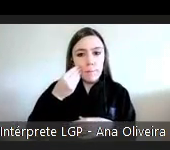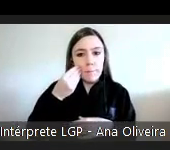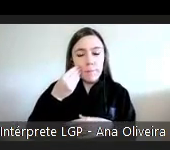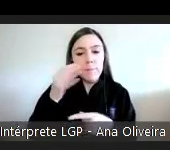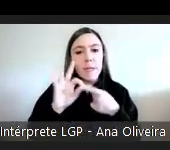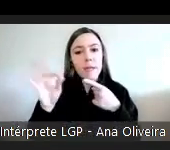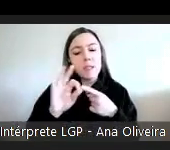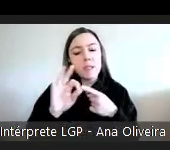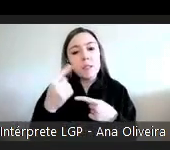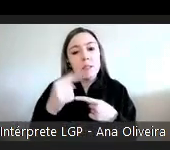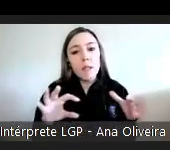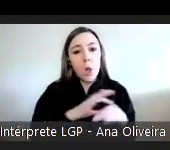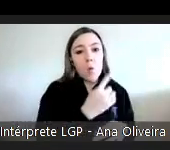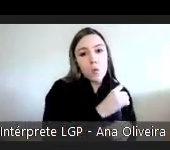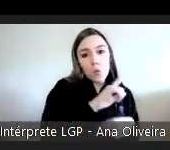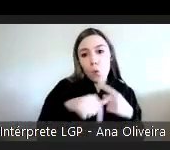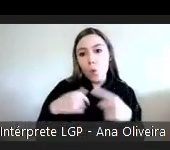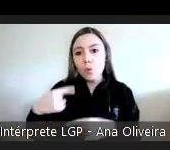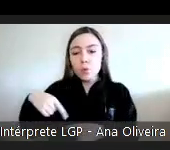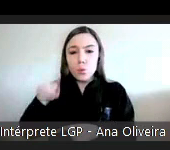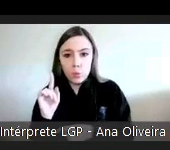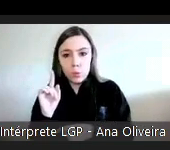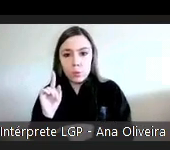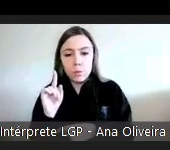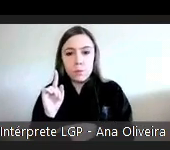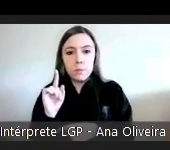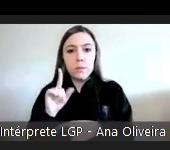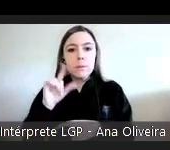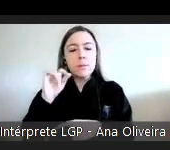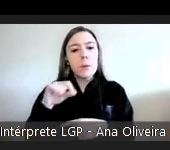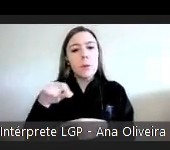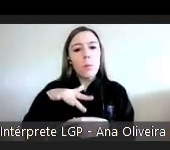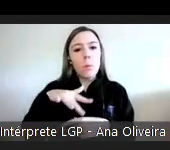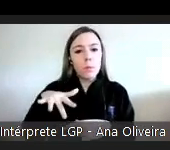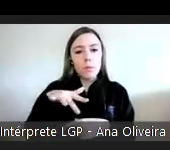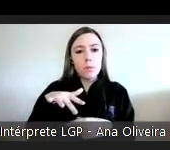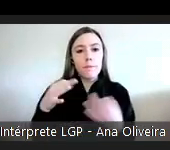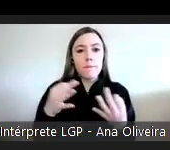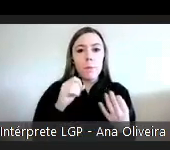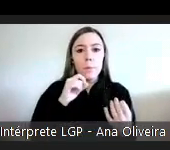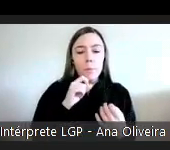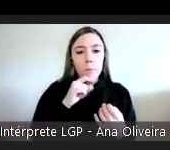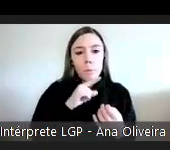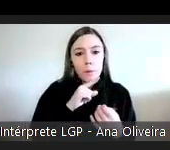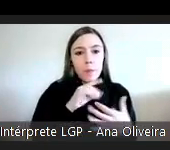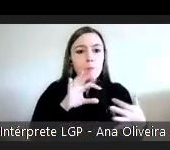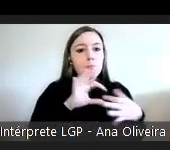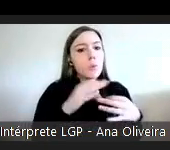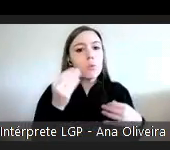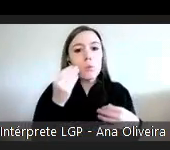característico de um e não de outros e onde é que eles se podem tocar.